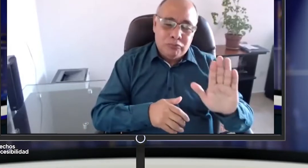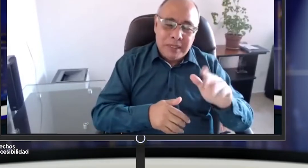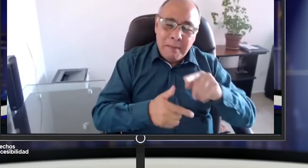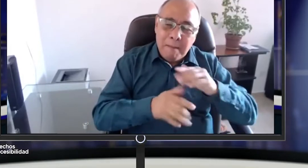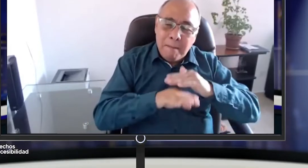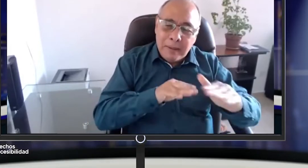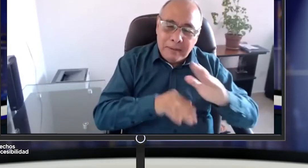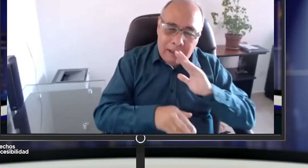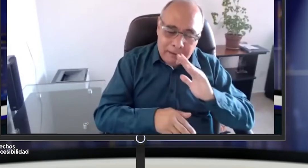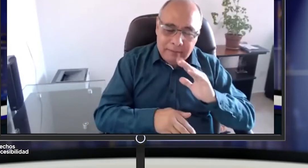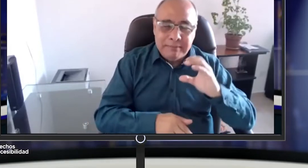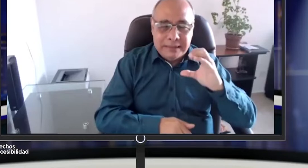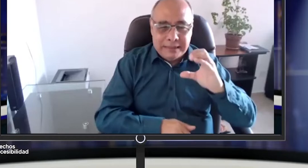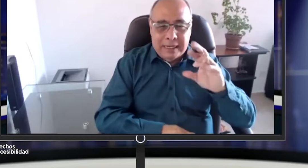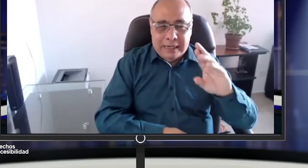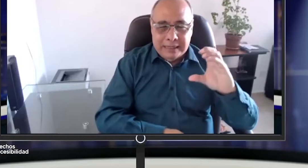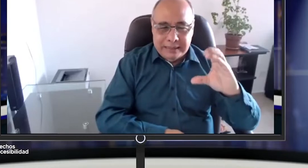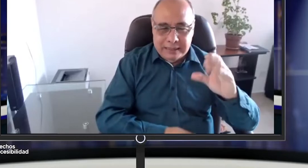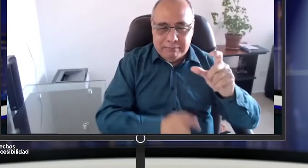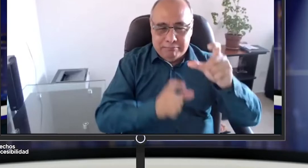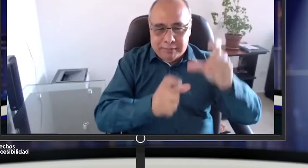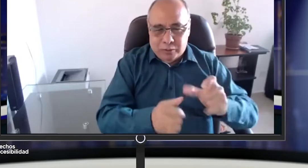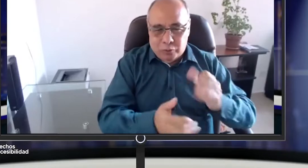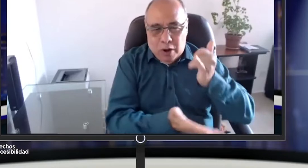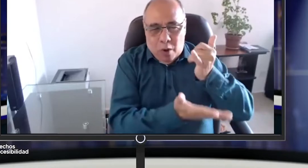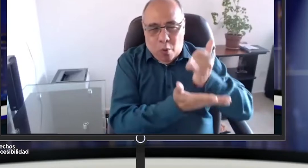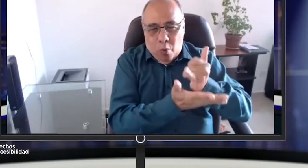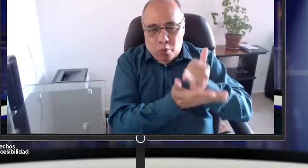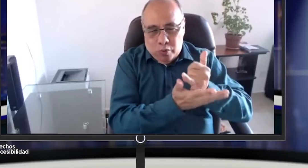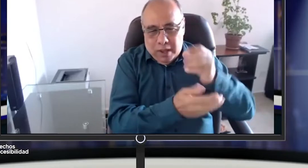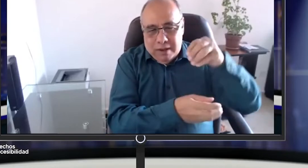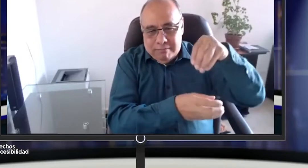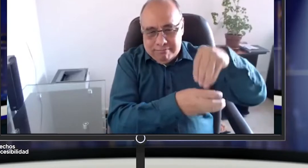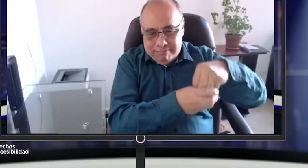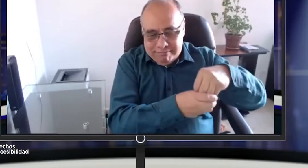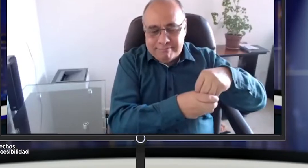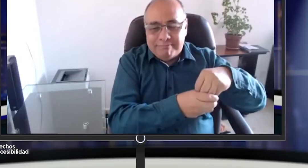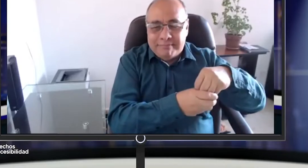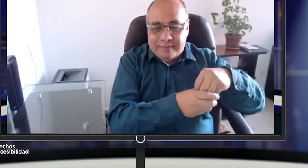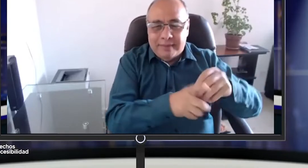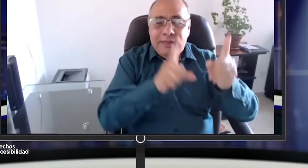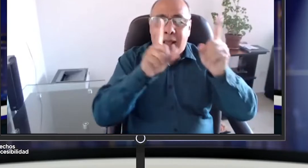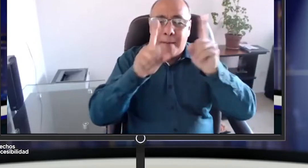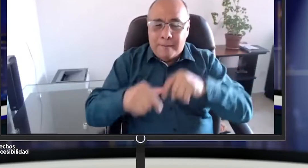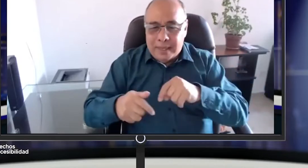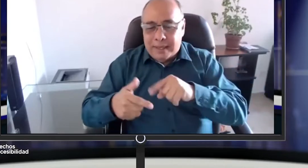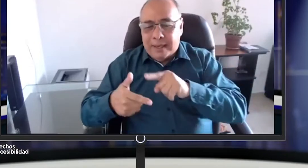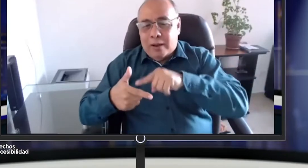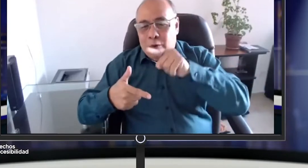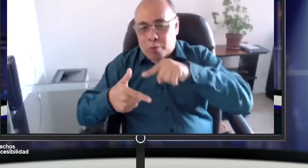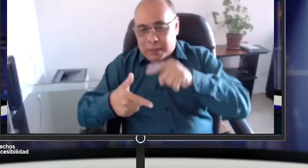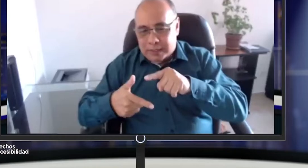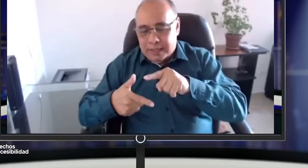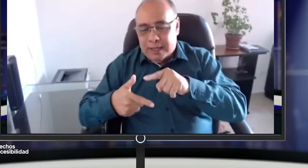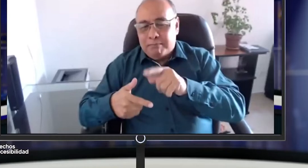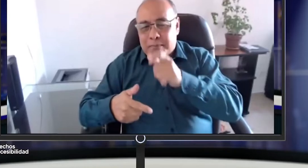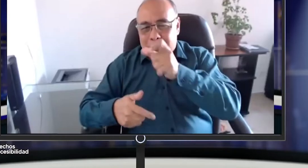recuadros muy pequeños o dificultades con la subtitulación. Así que tenemos con nosotros a un